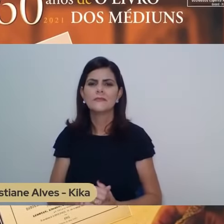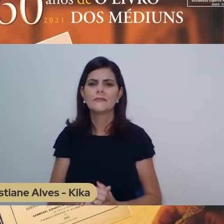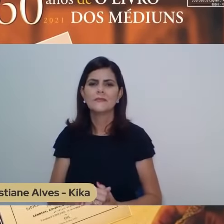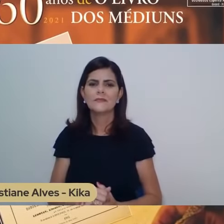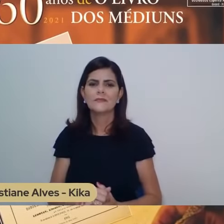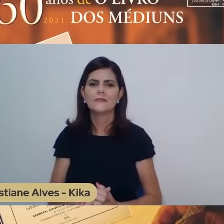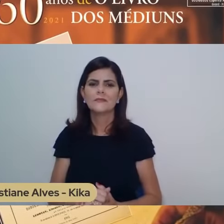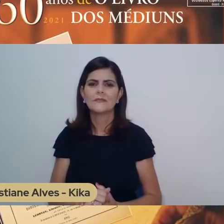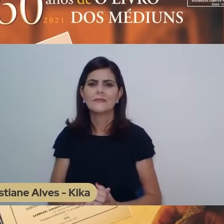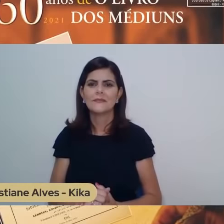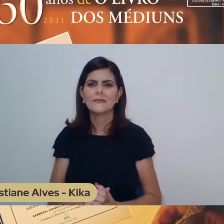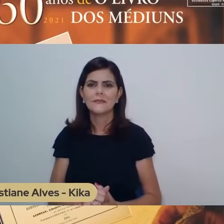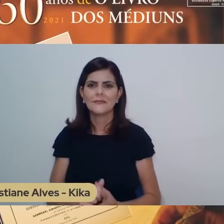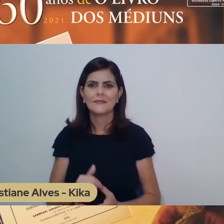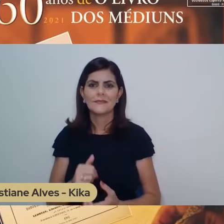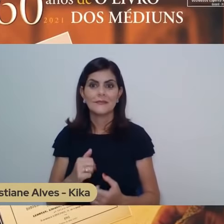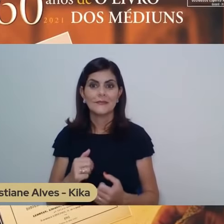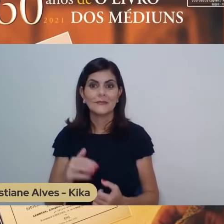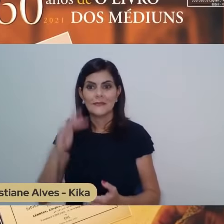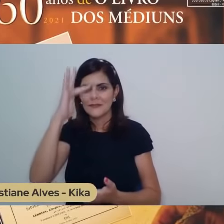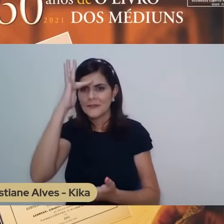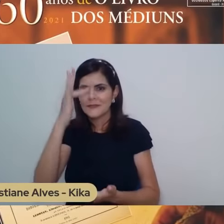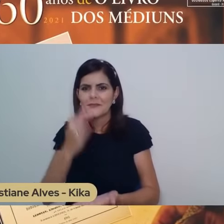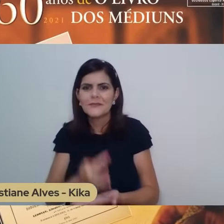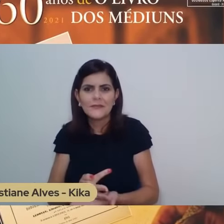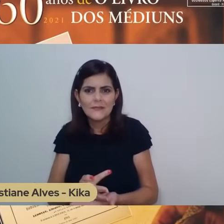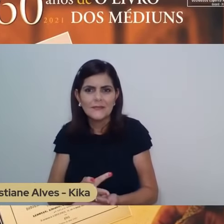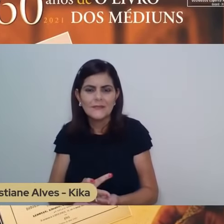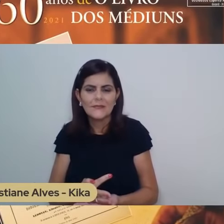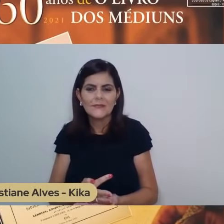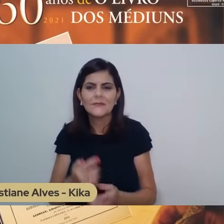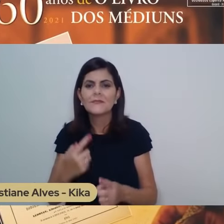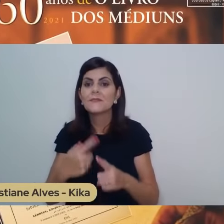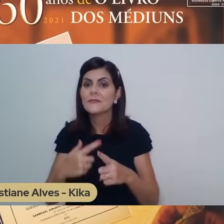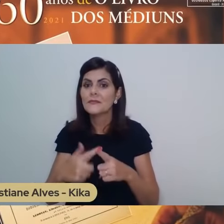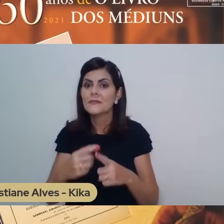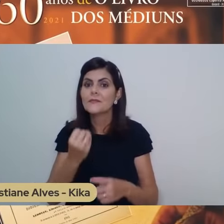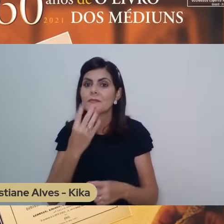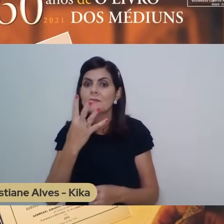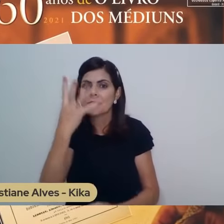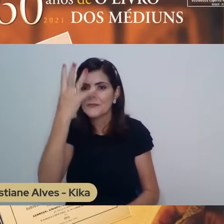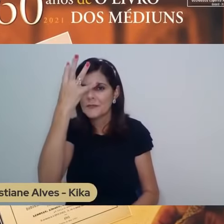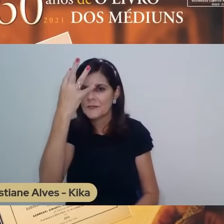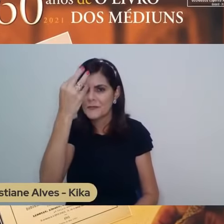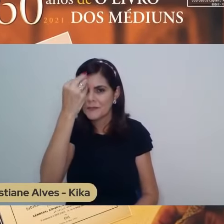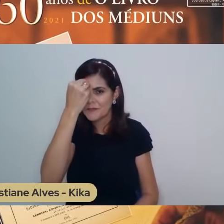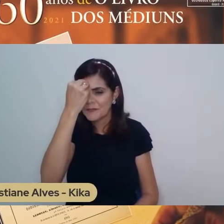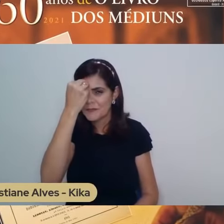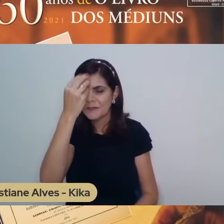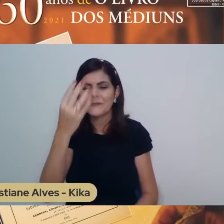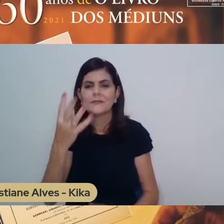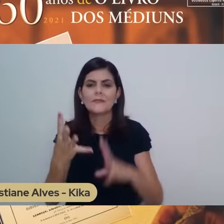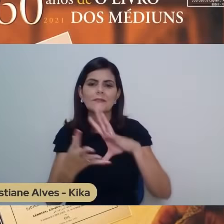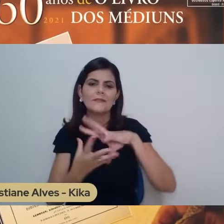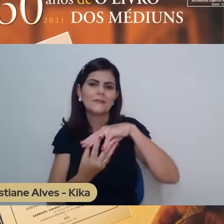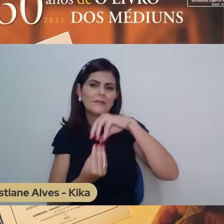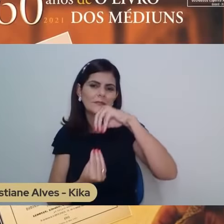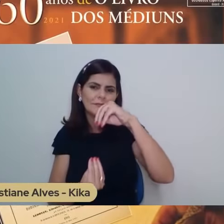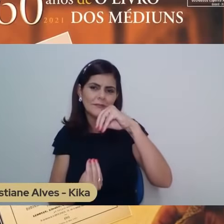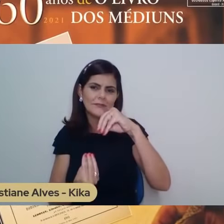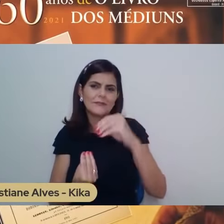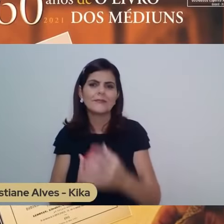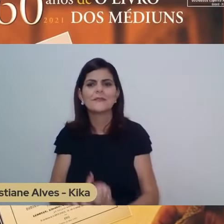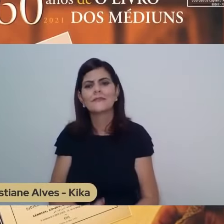mais essencial para a construção do bom espírita, do verdadeiro cristão, é a firme vontade de